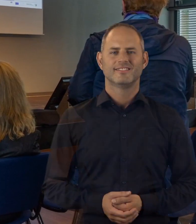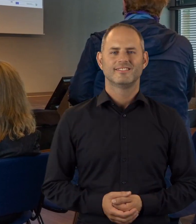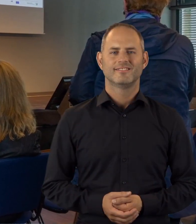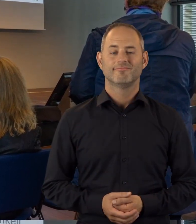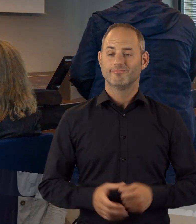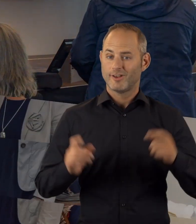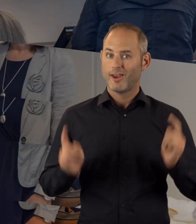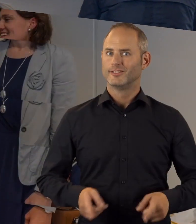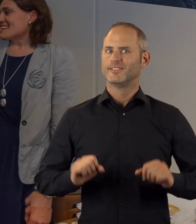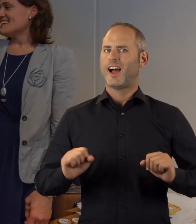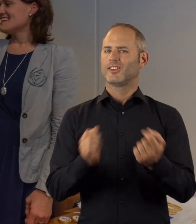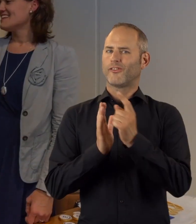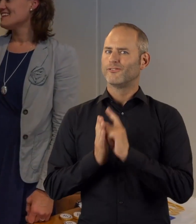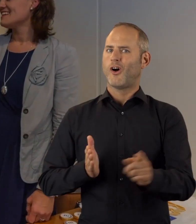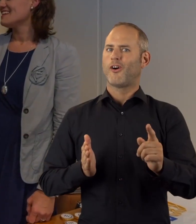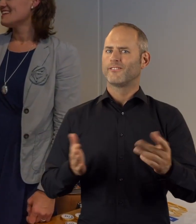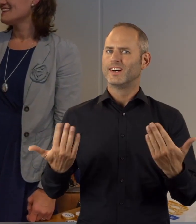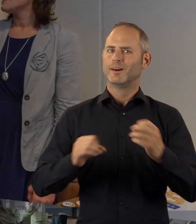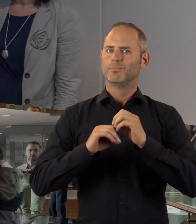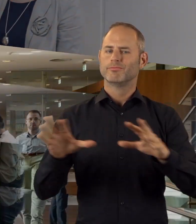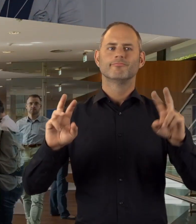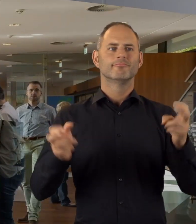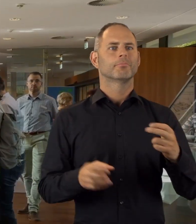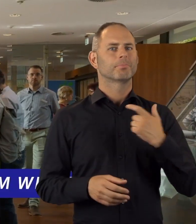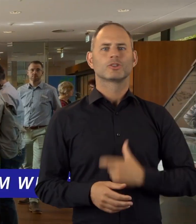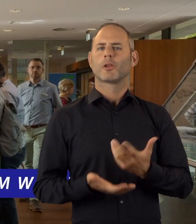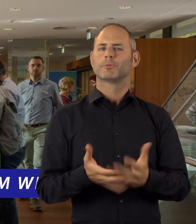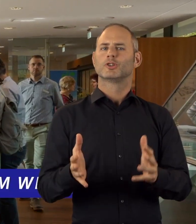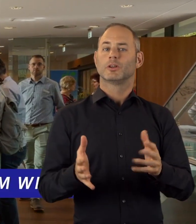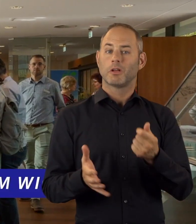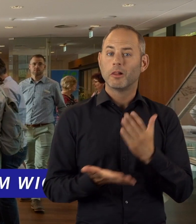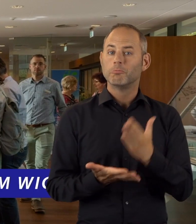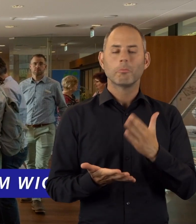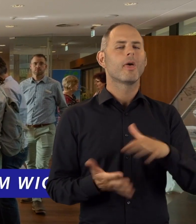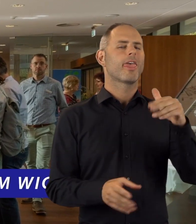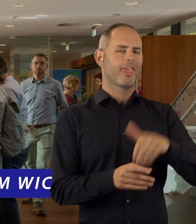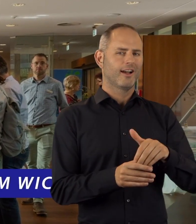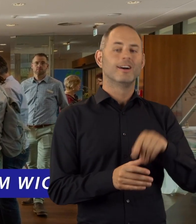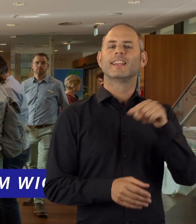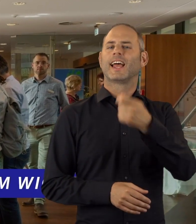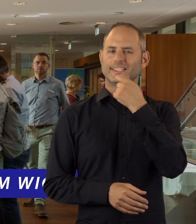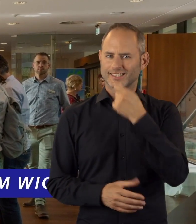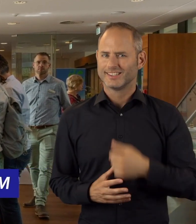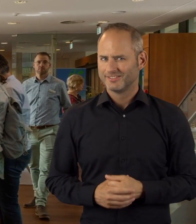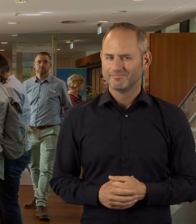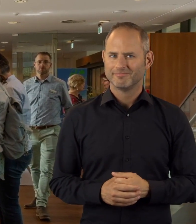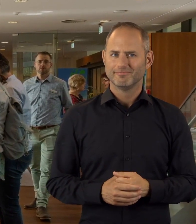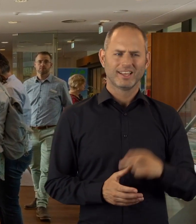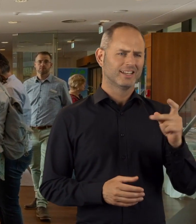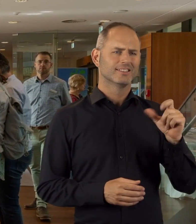Einen gelungenen Auftakt feierte die Aktionswoche zur Kampagne Das persönliche Budget – mehr als Geld – in Essen. Das KSL für Menschen mit